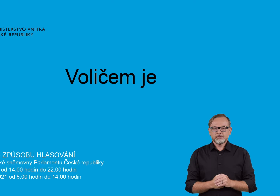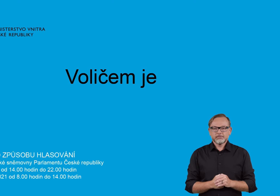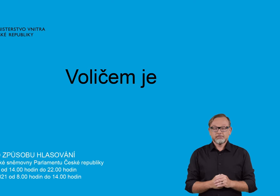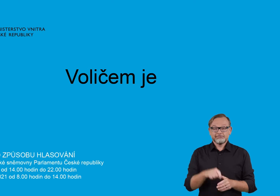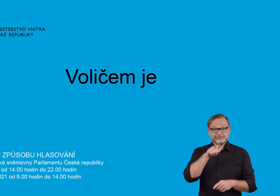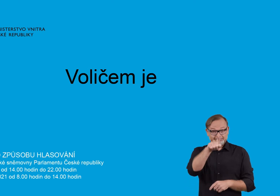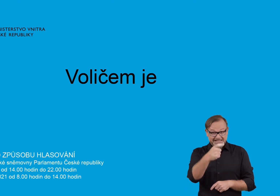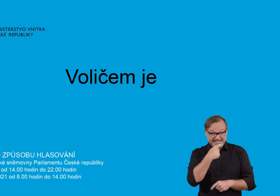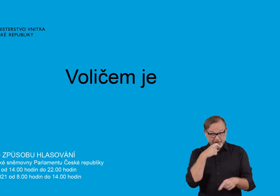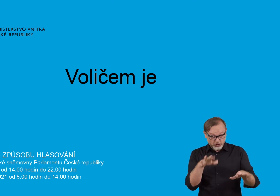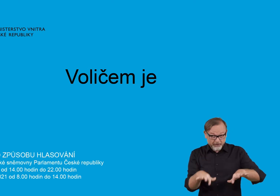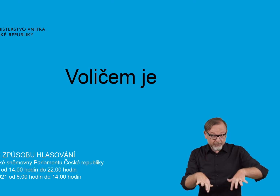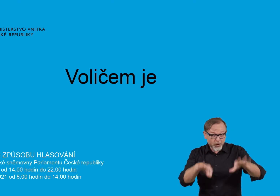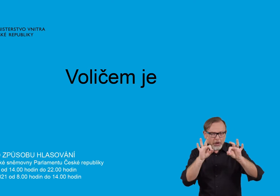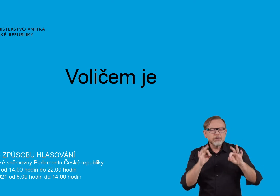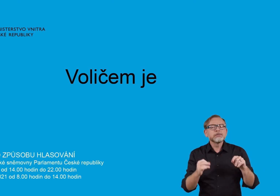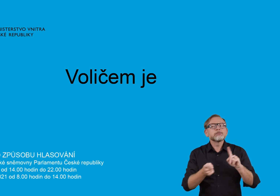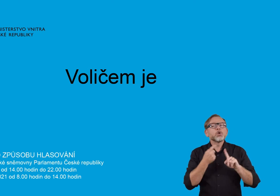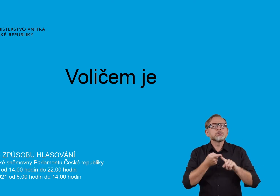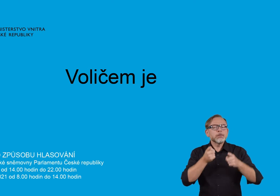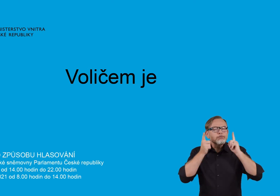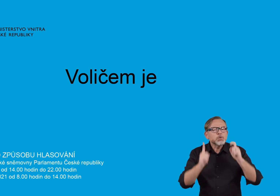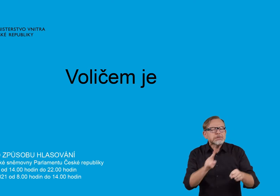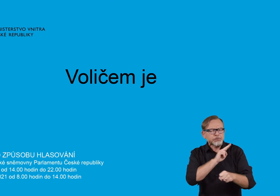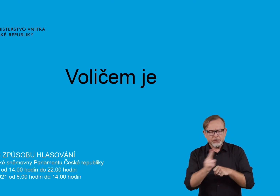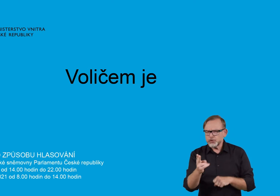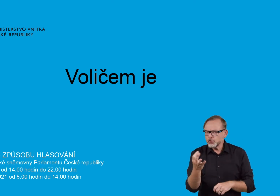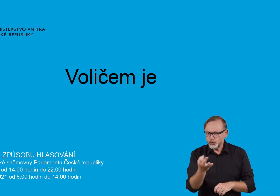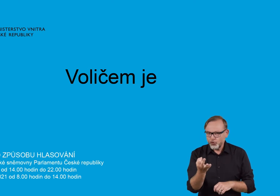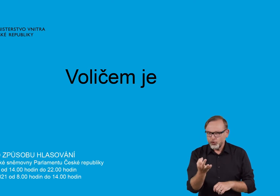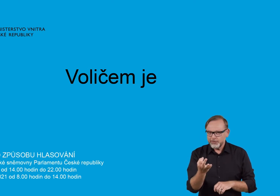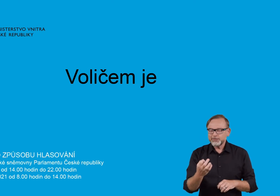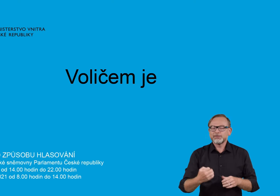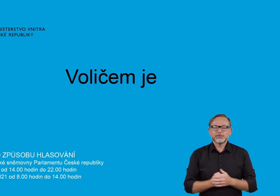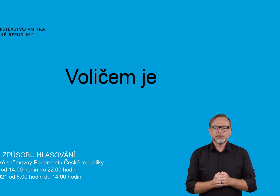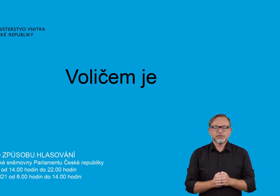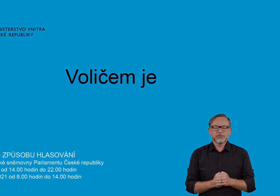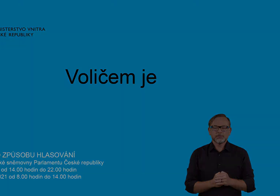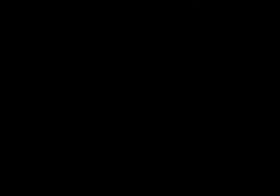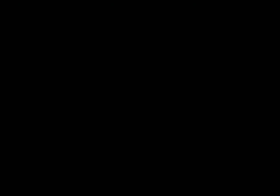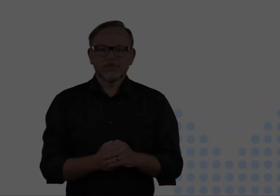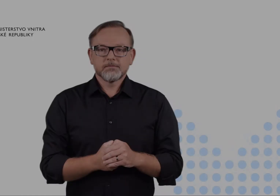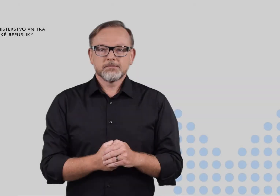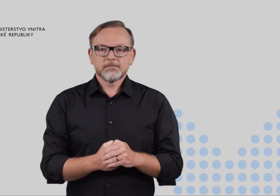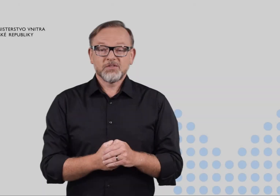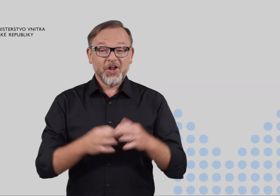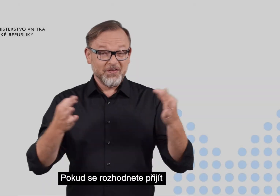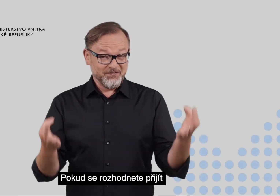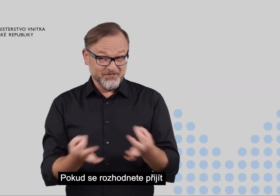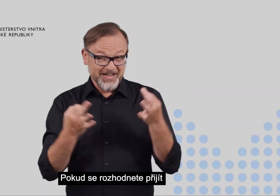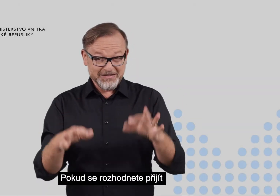Jaké podmínky musíte splnit, abyste mohli být voličem do poslanecké sněmovny? Pokud se rozhodnete přijít